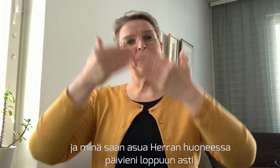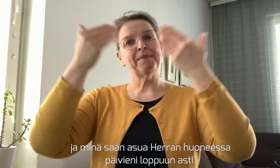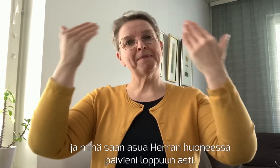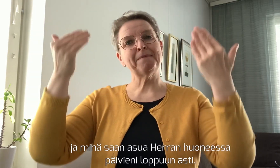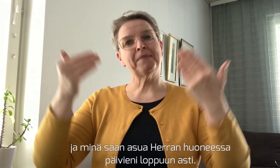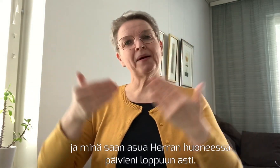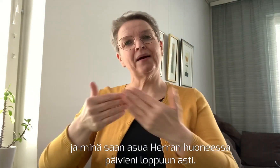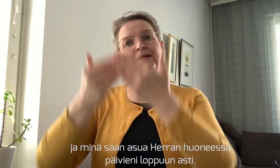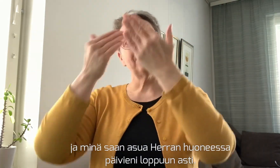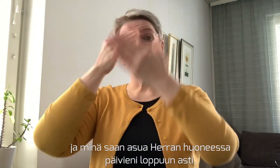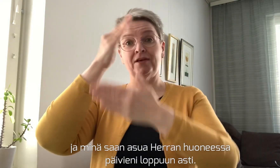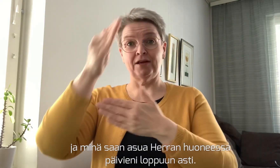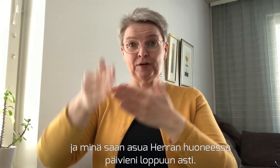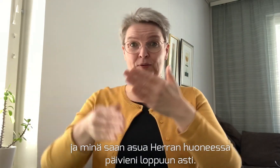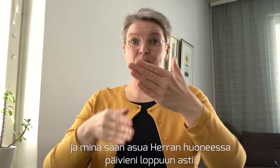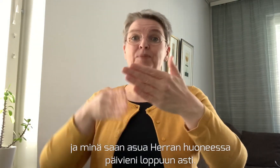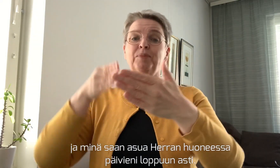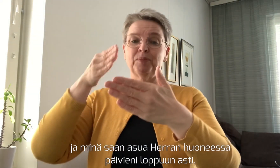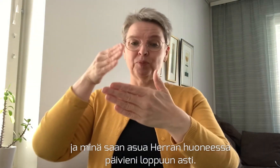Kiitos.